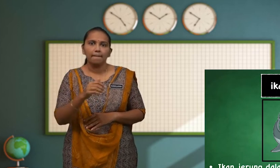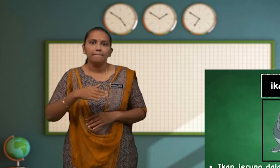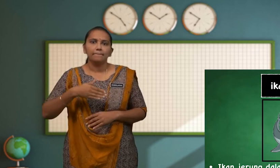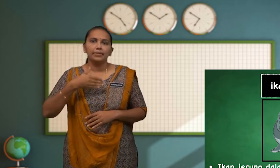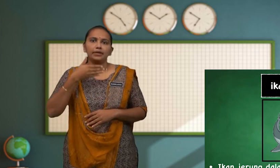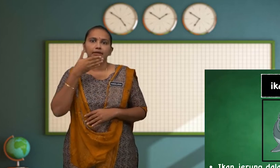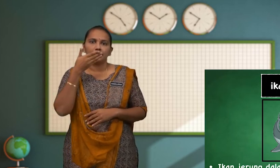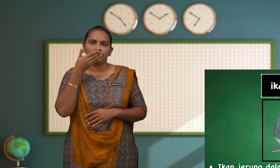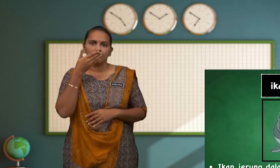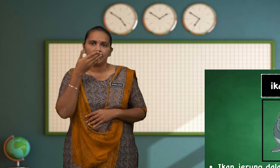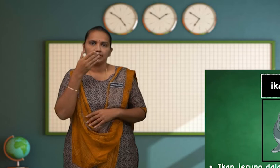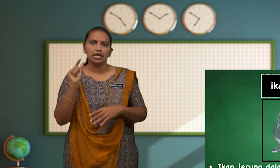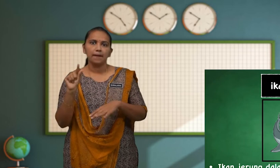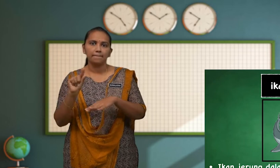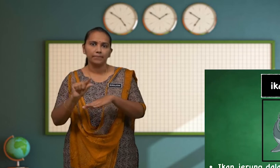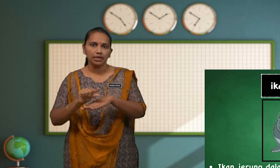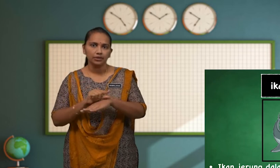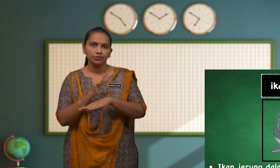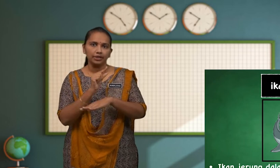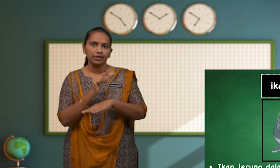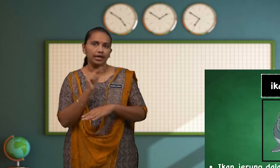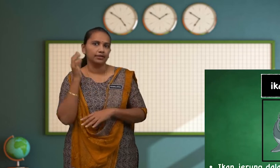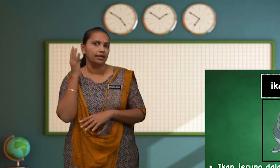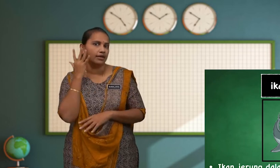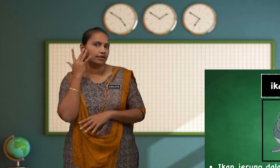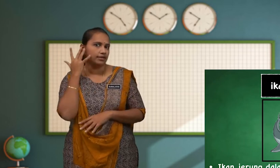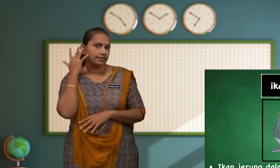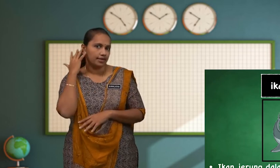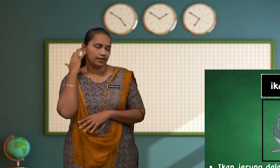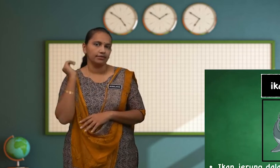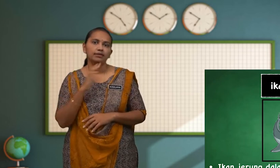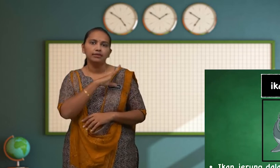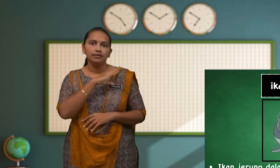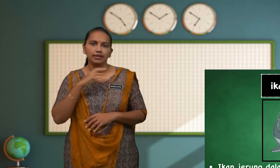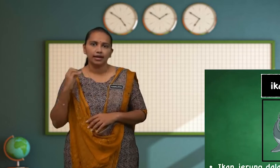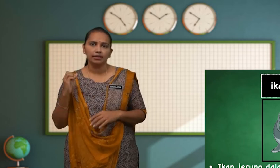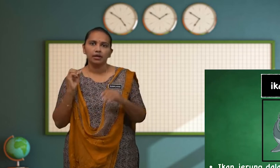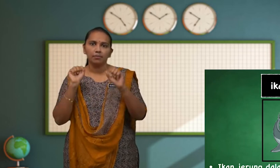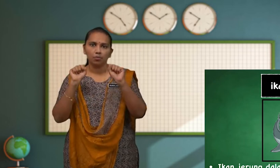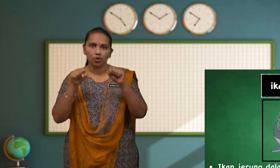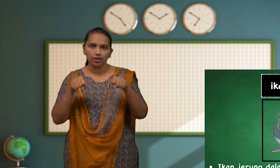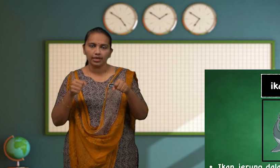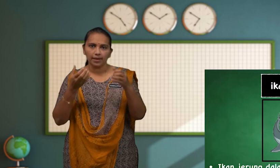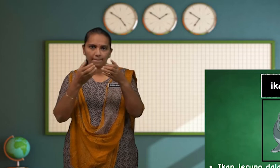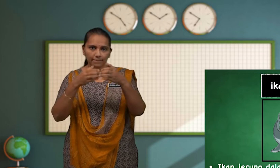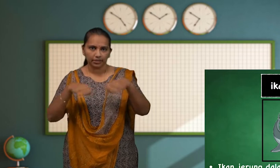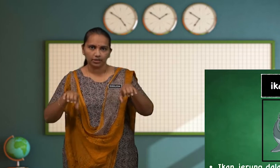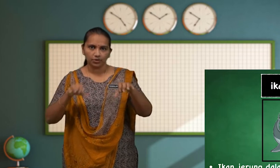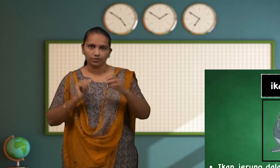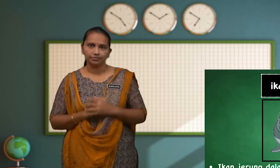Bernafas Menggunakan Insang Dan Boleh Bertelur